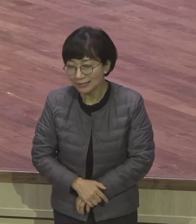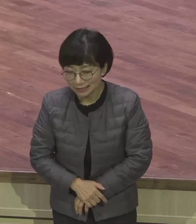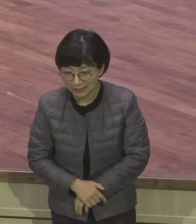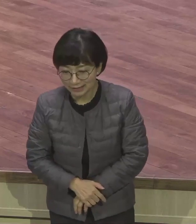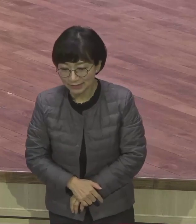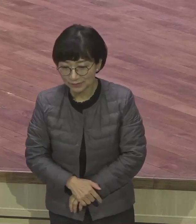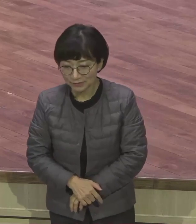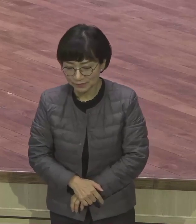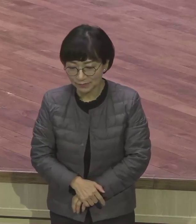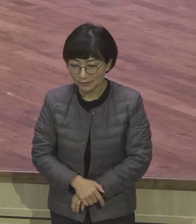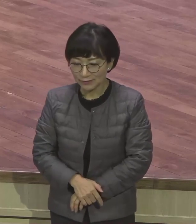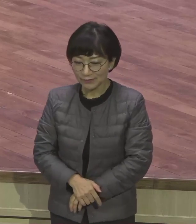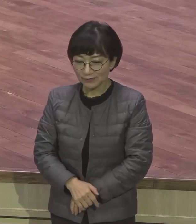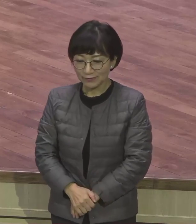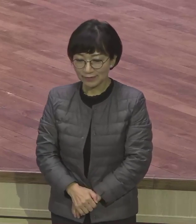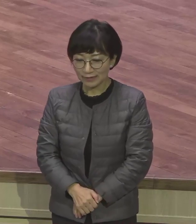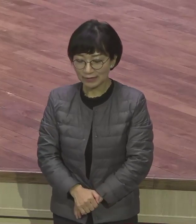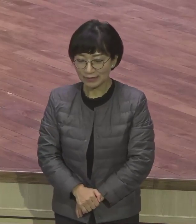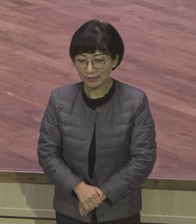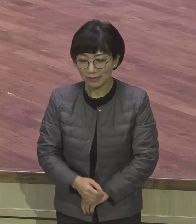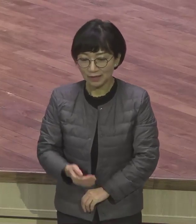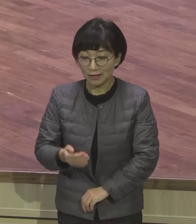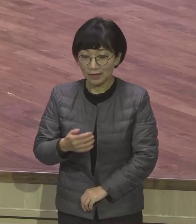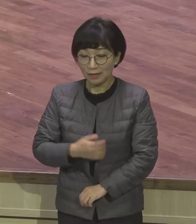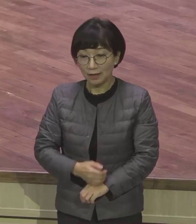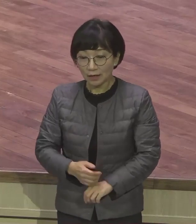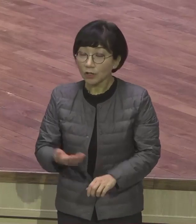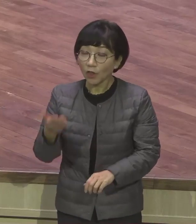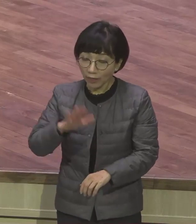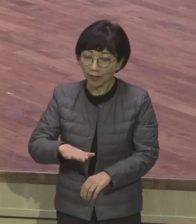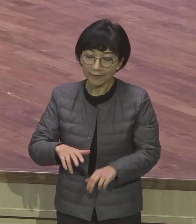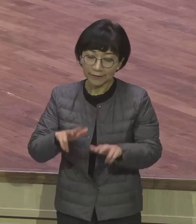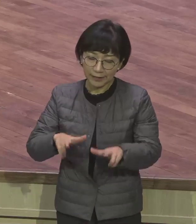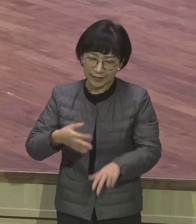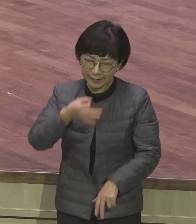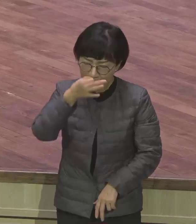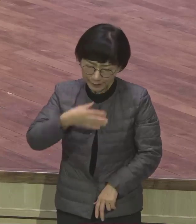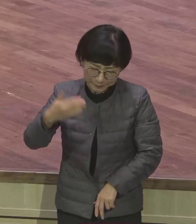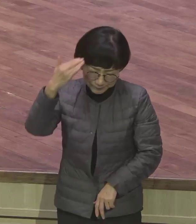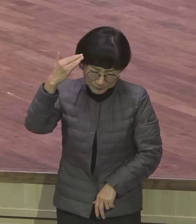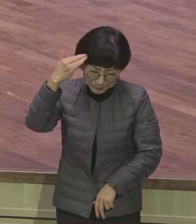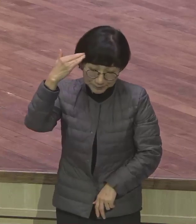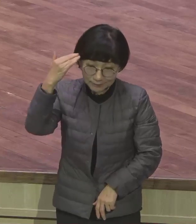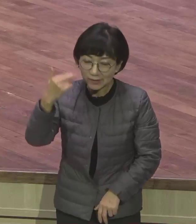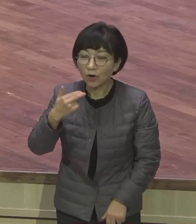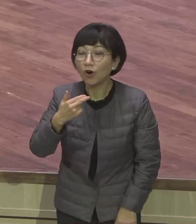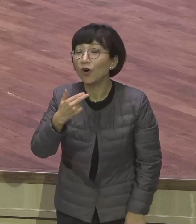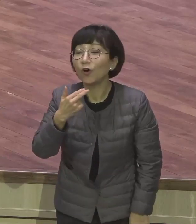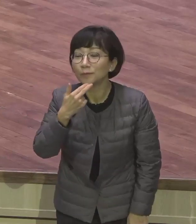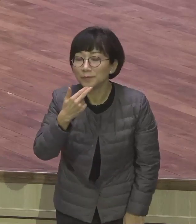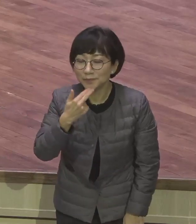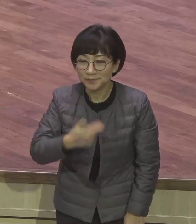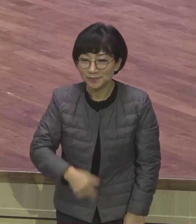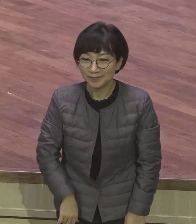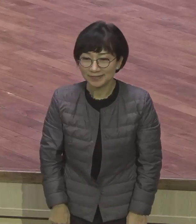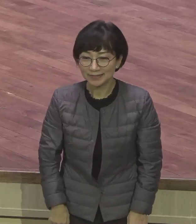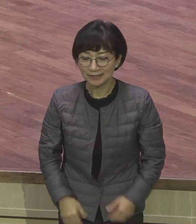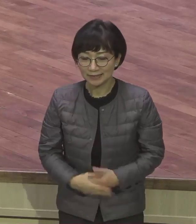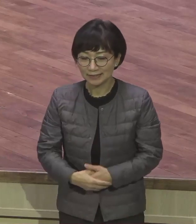왔던 것도 나를 힘들게 한 게 없어요. 그거 신기하지요? 다시는 그 과정을 거치고 싶지 않은데